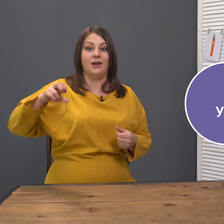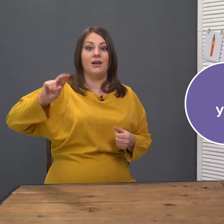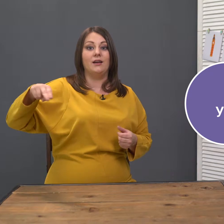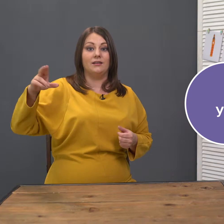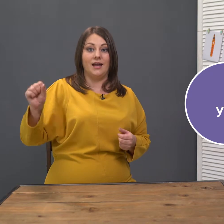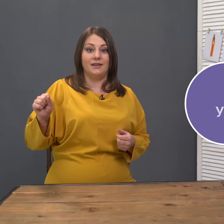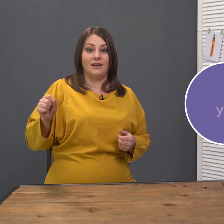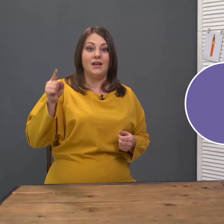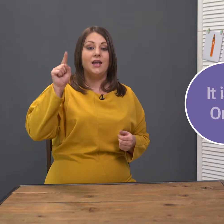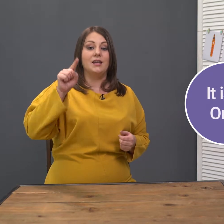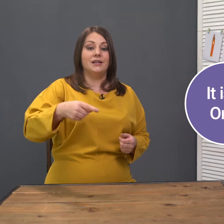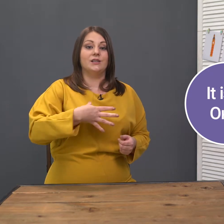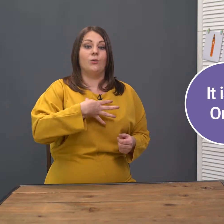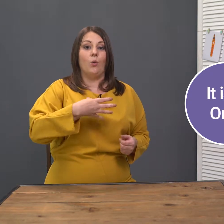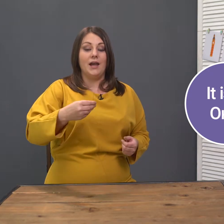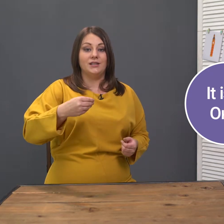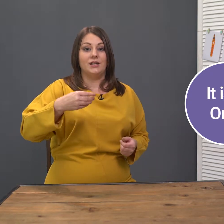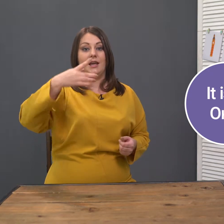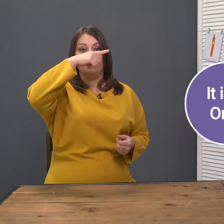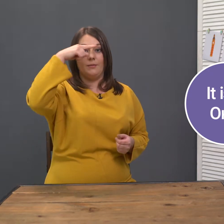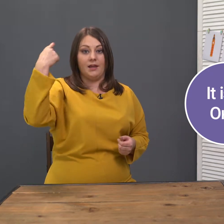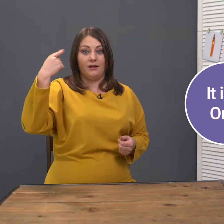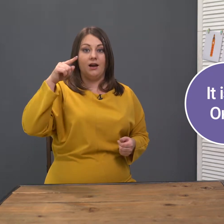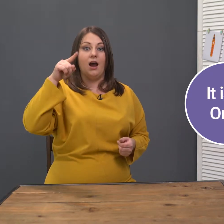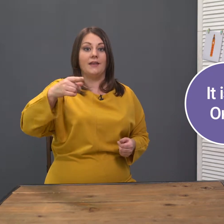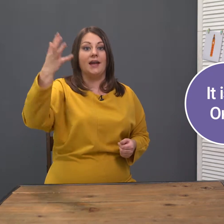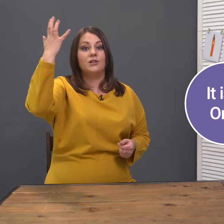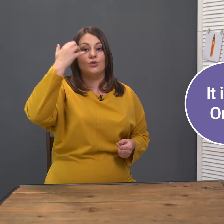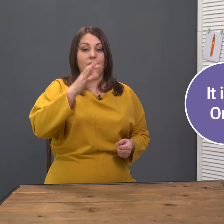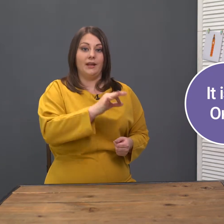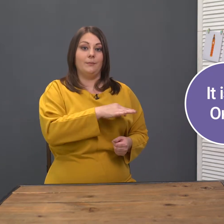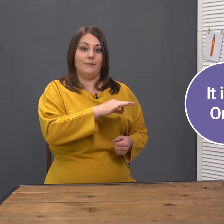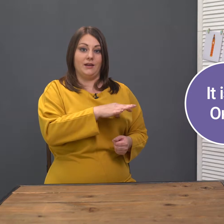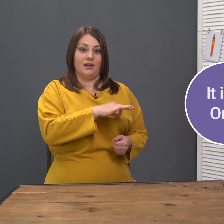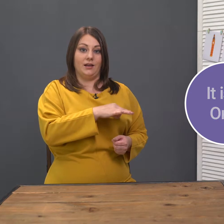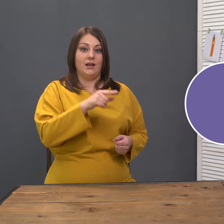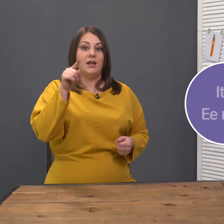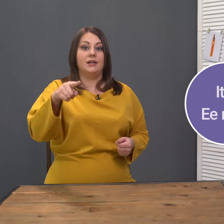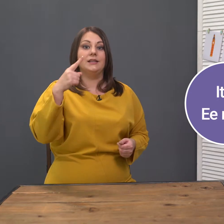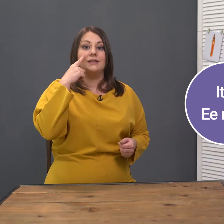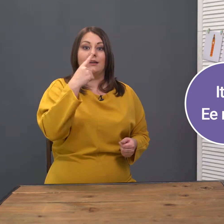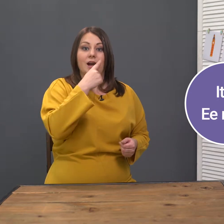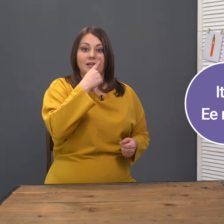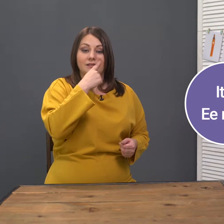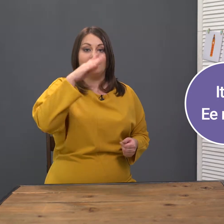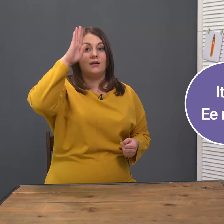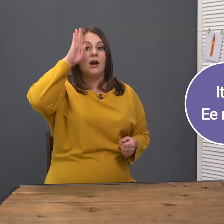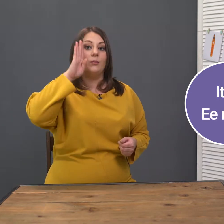– Лада. It's white and black. Она черно-белая. Its eyes are